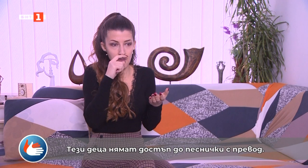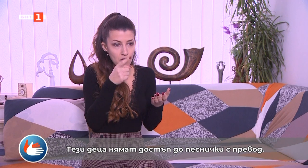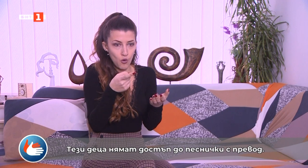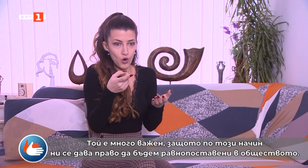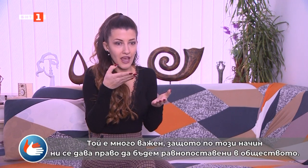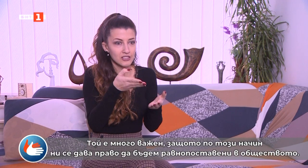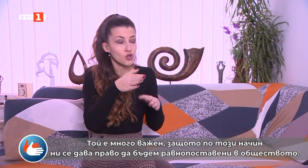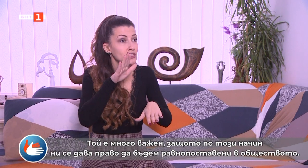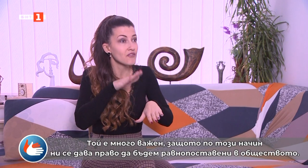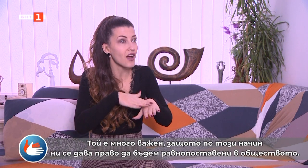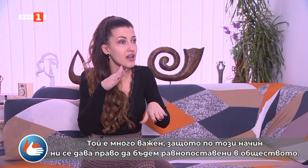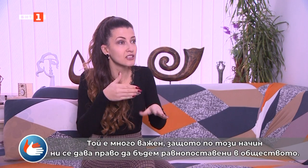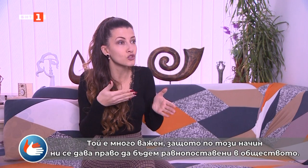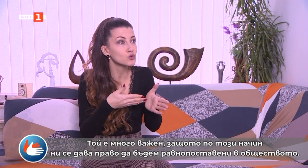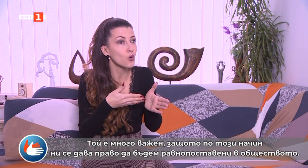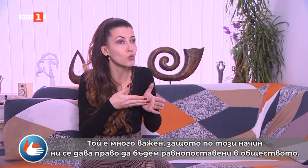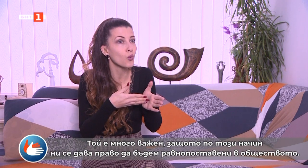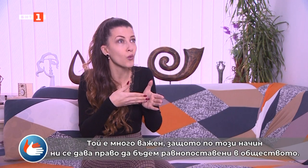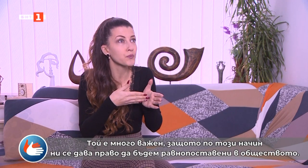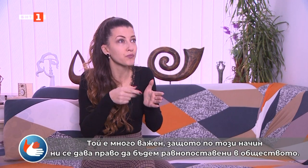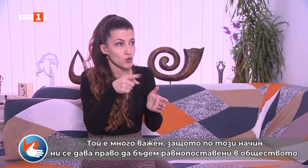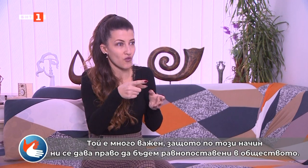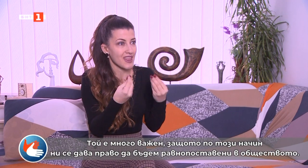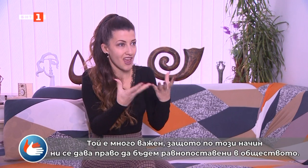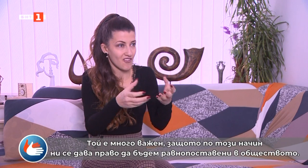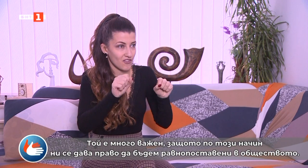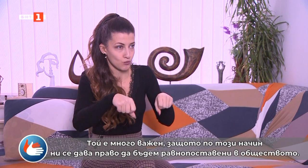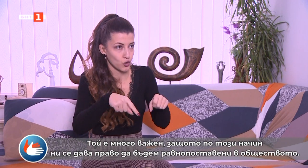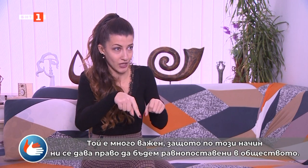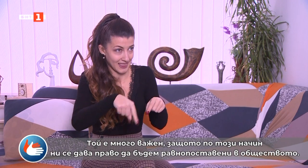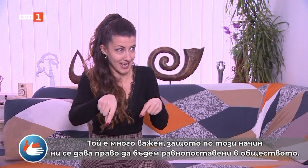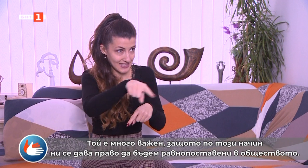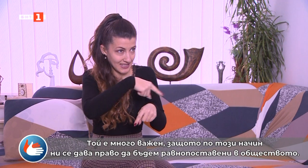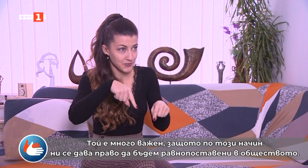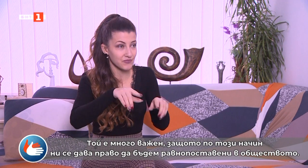Той е много важен, защото по този начин ни се дава право да бъдем равнопоставени в обществото.